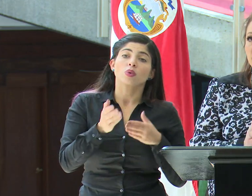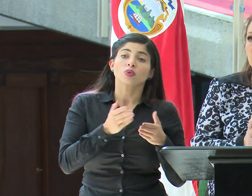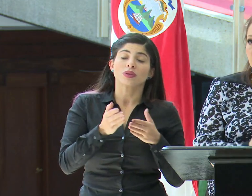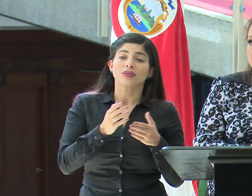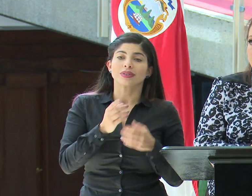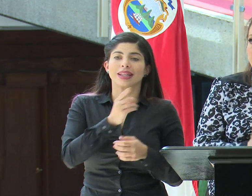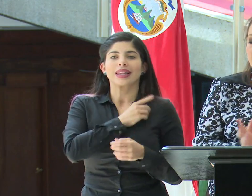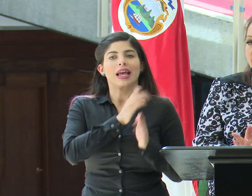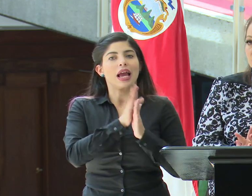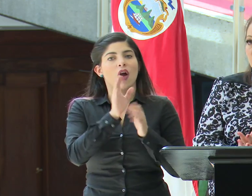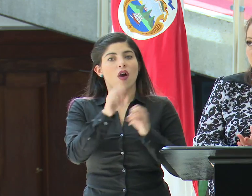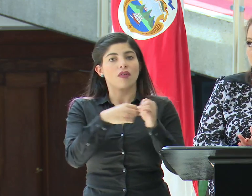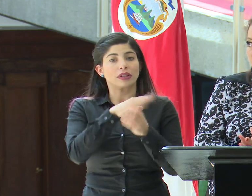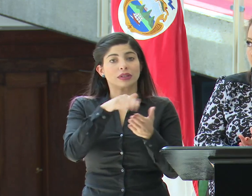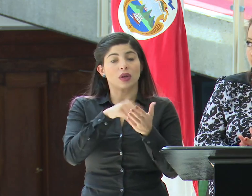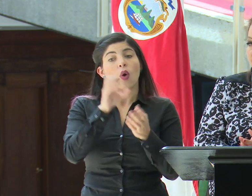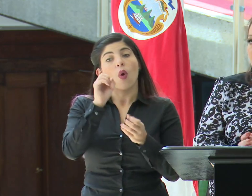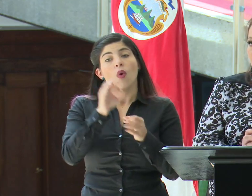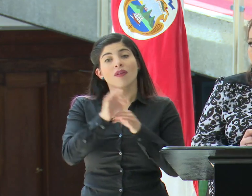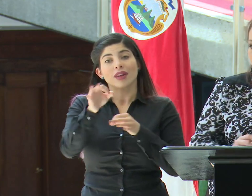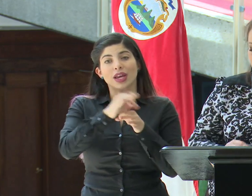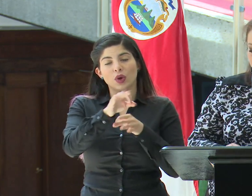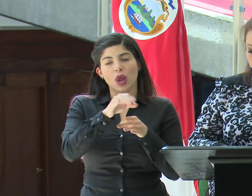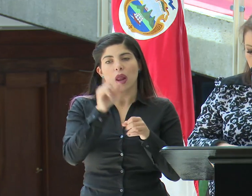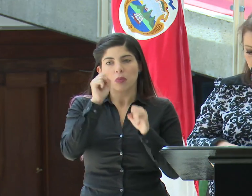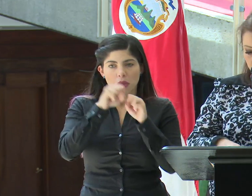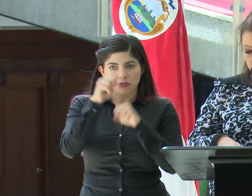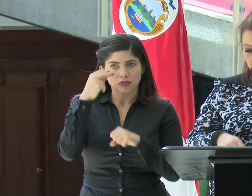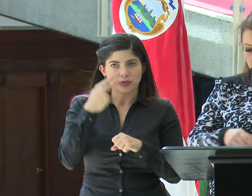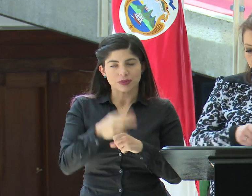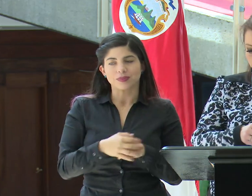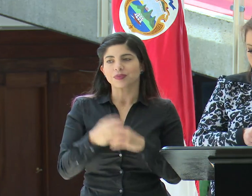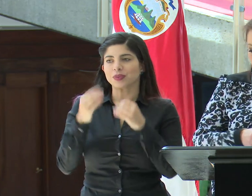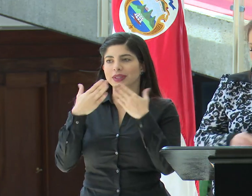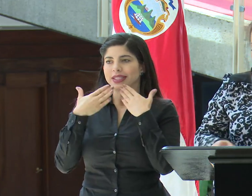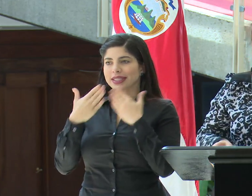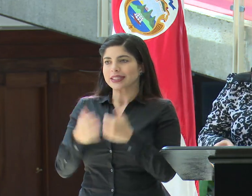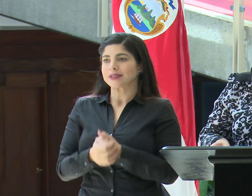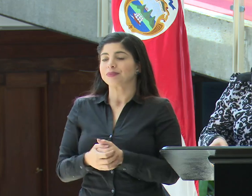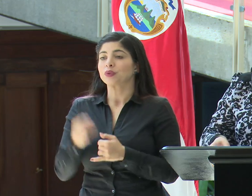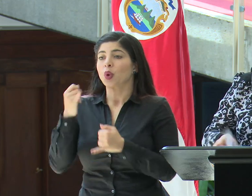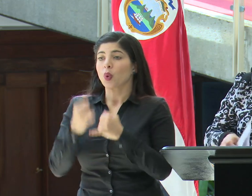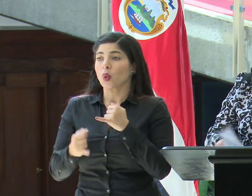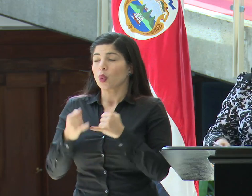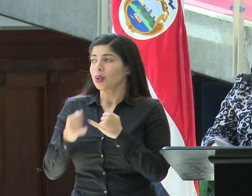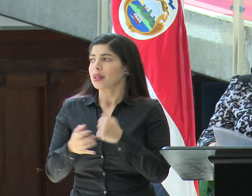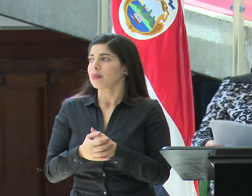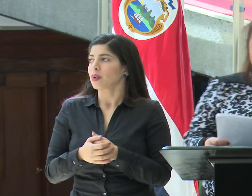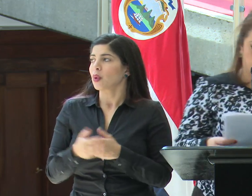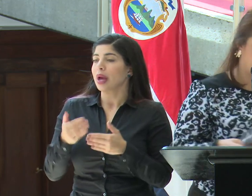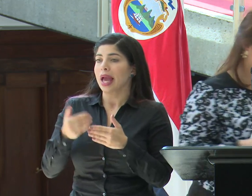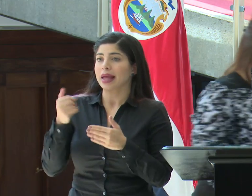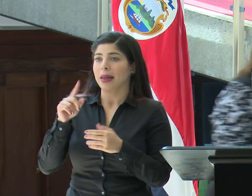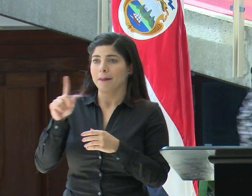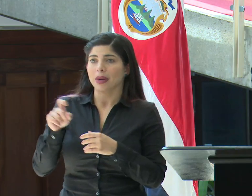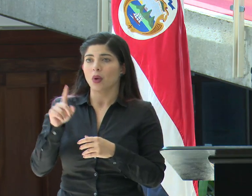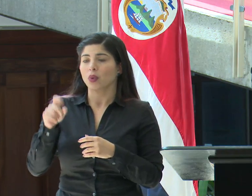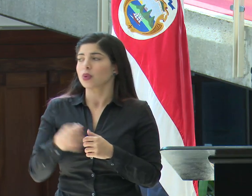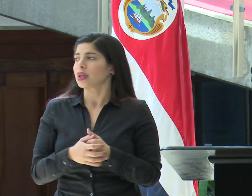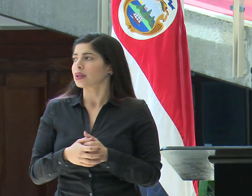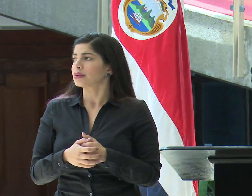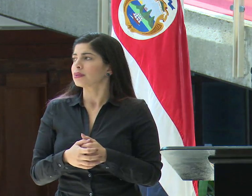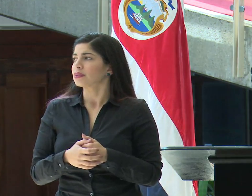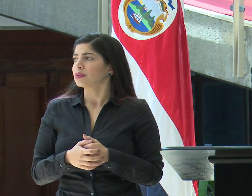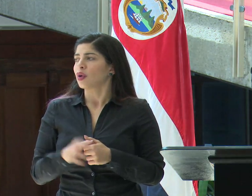General, tanto en oficinas centrales como regionales. Muchas gracias. Por último, y antes de entrar un espacio de preguntas por tipo de